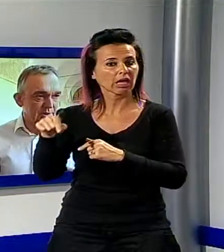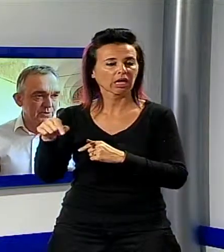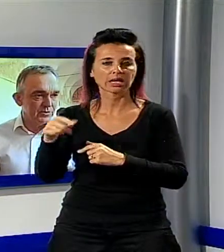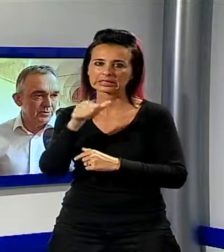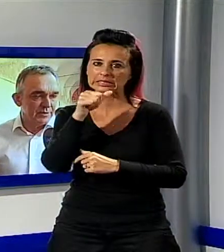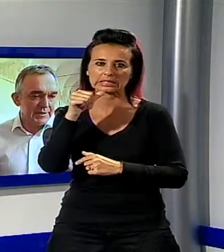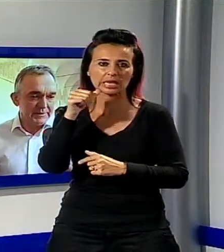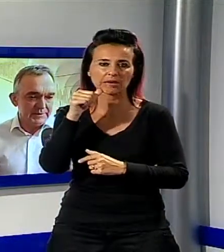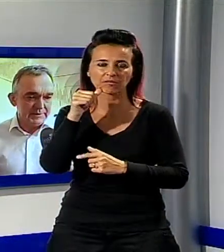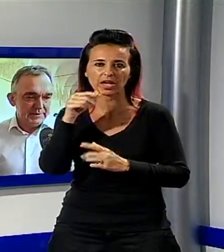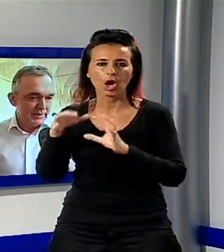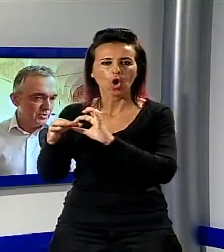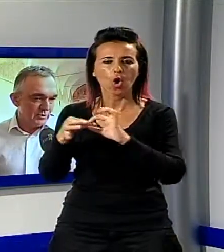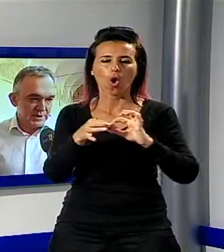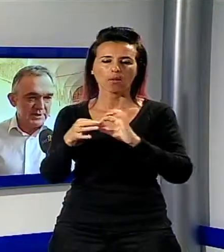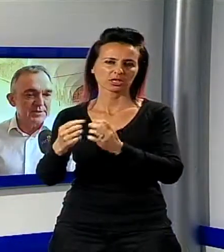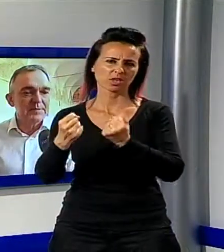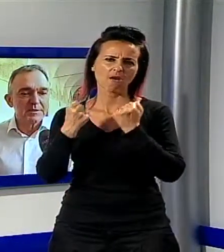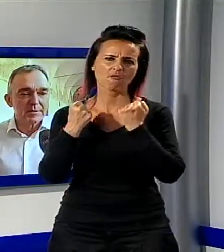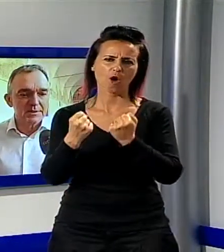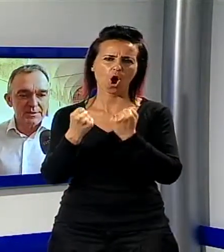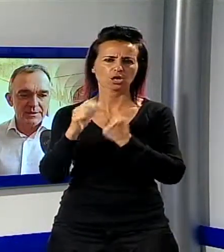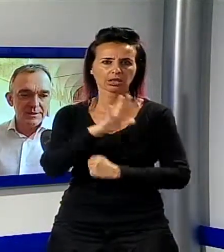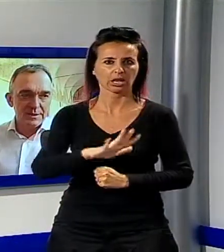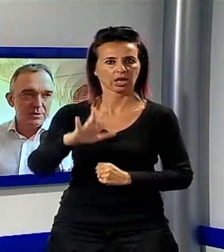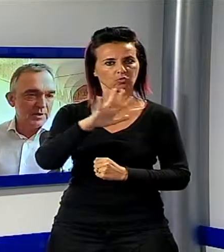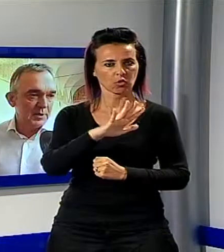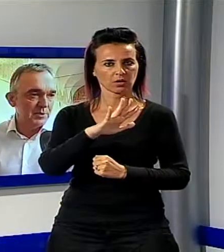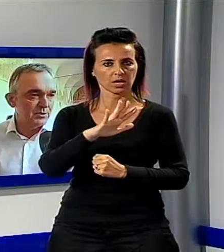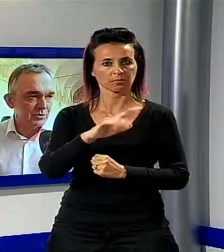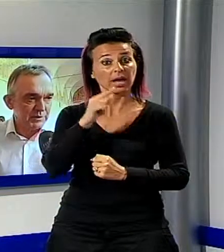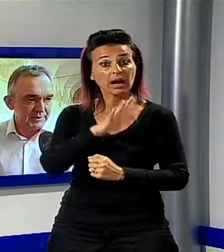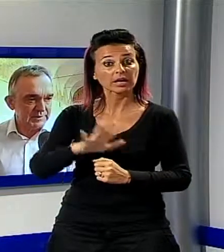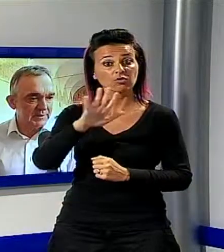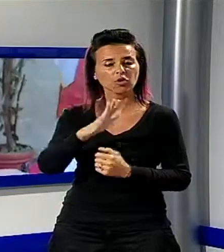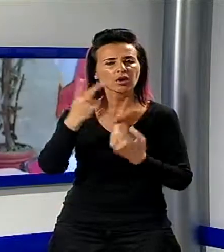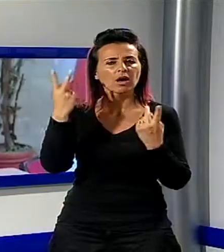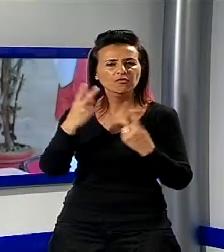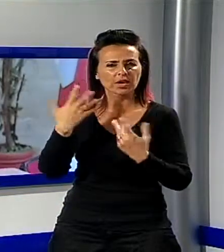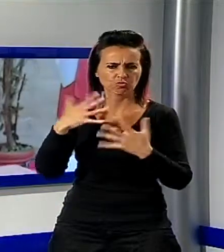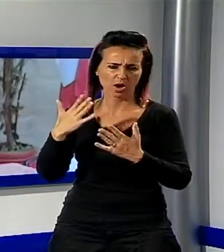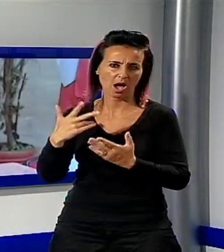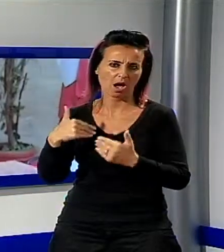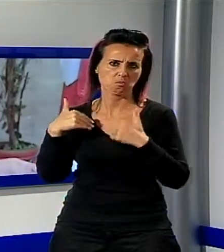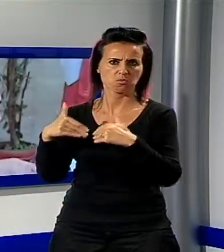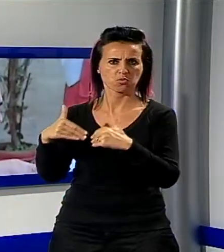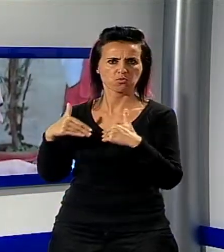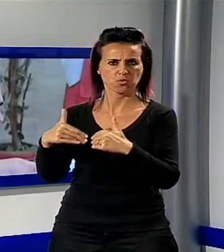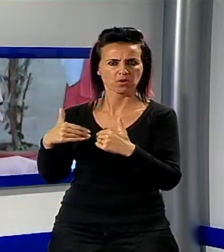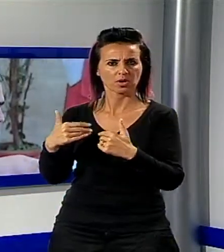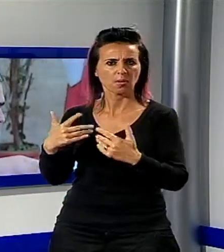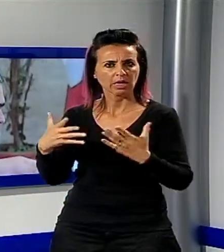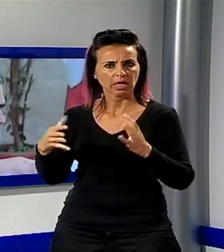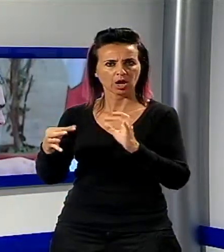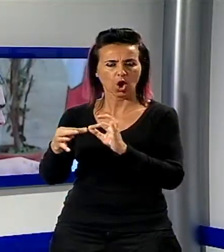forte con la regione toscana. La regione toscana è sempre stata presente, anche con la mia persona, direttamente. Io sono venuto poi a dire